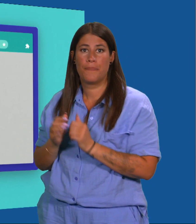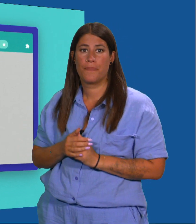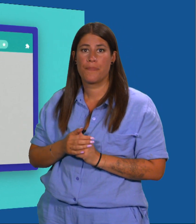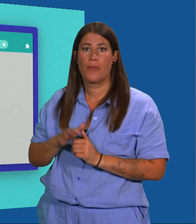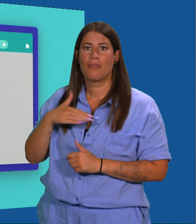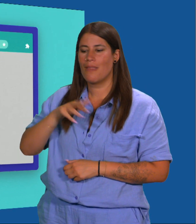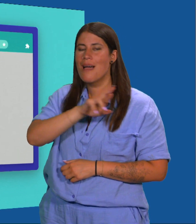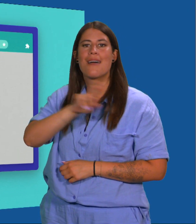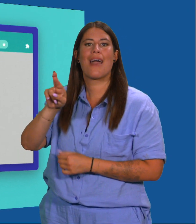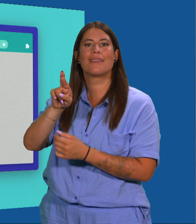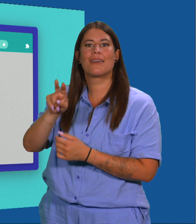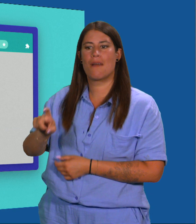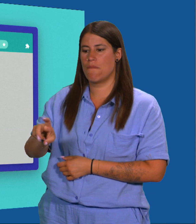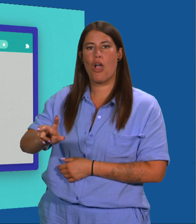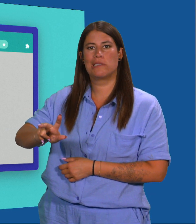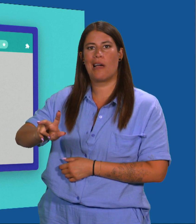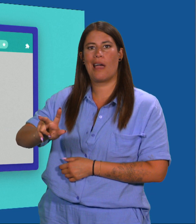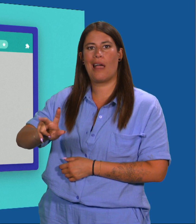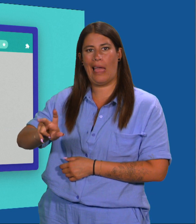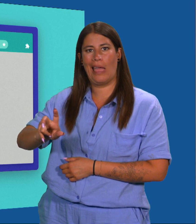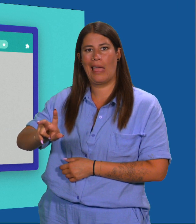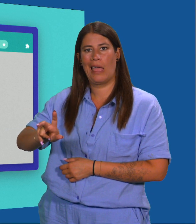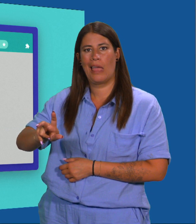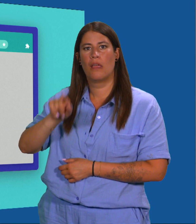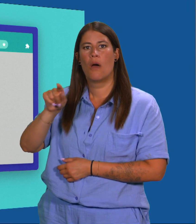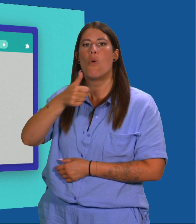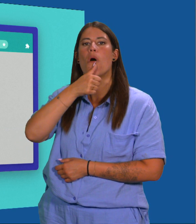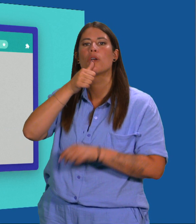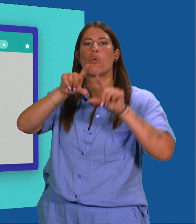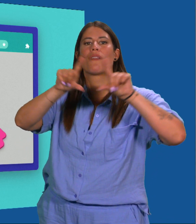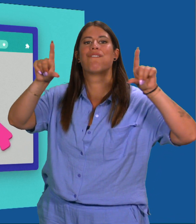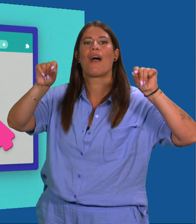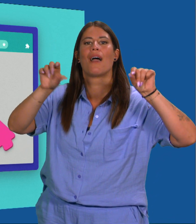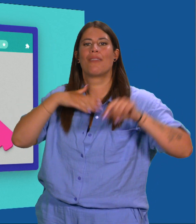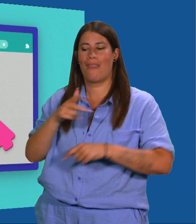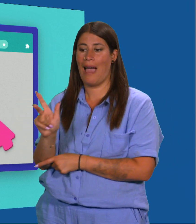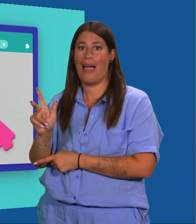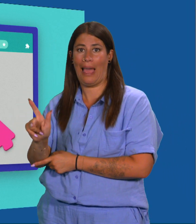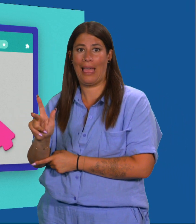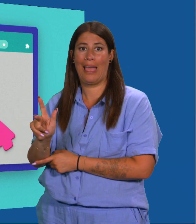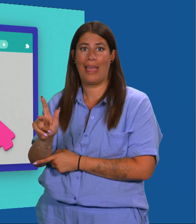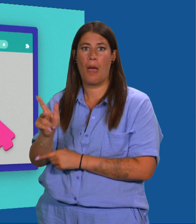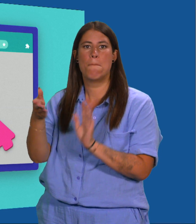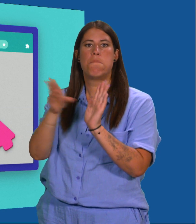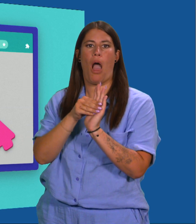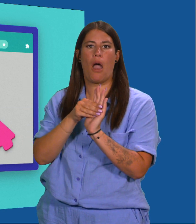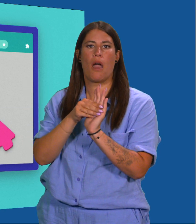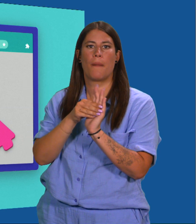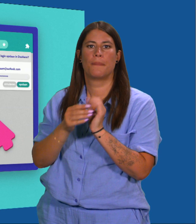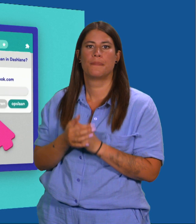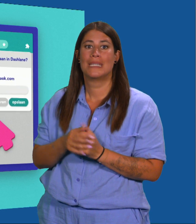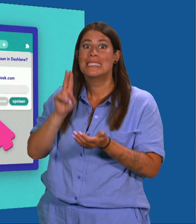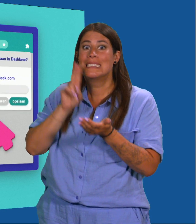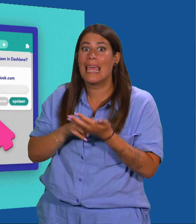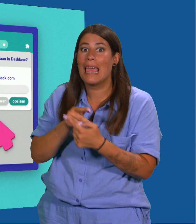Klik met de rechter muisknop in het wachtwoordvak en klik op Plakken. Vergeet zeker niet